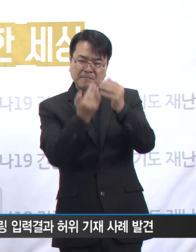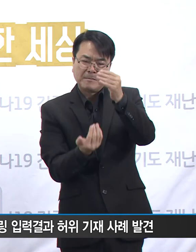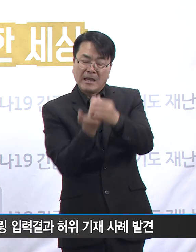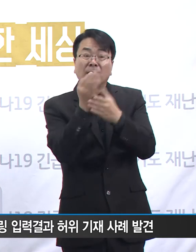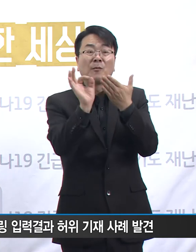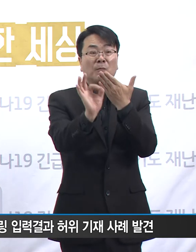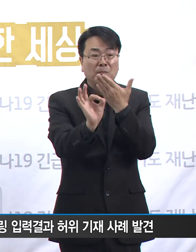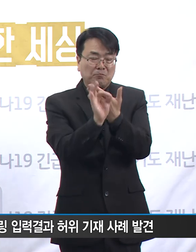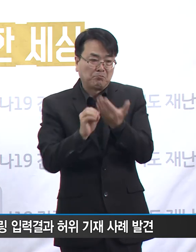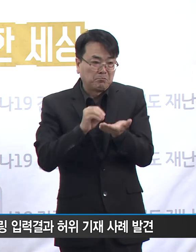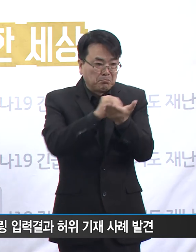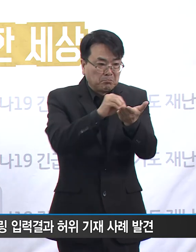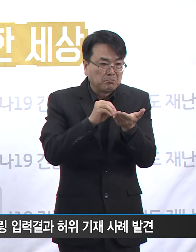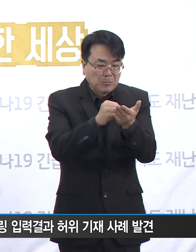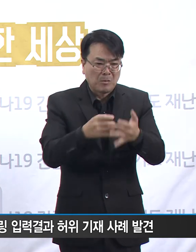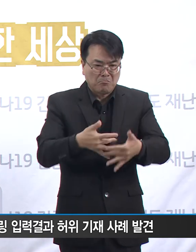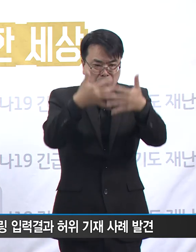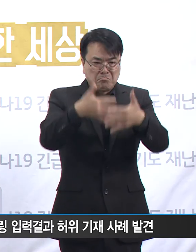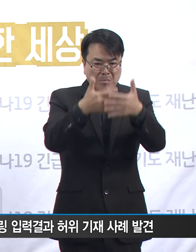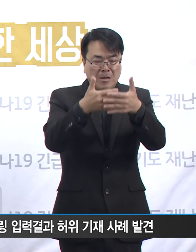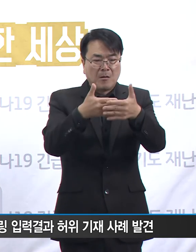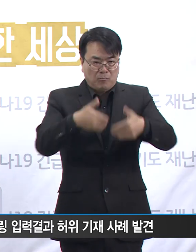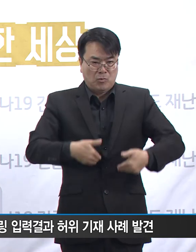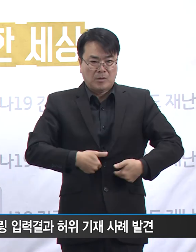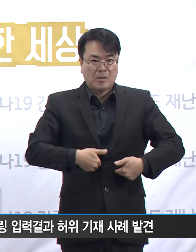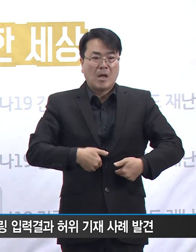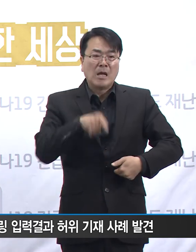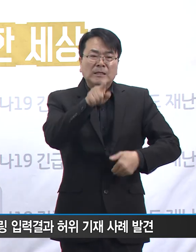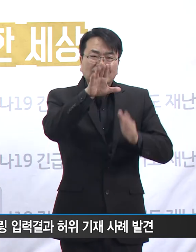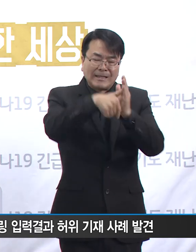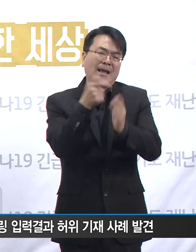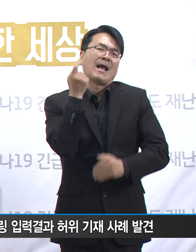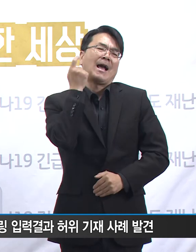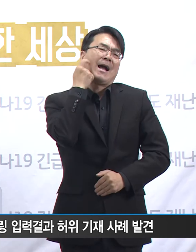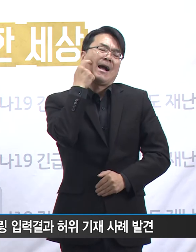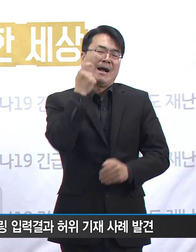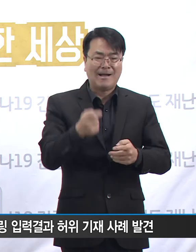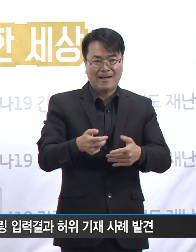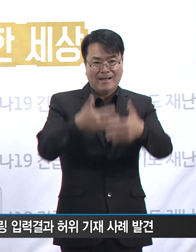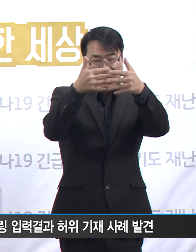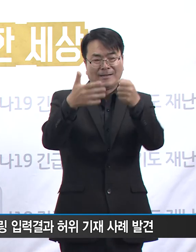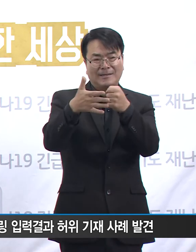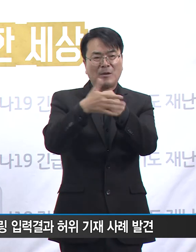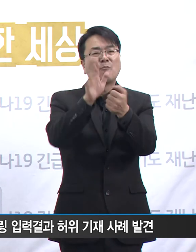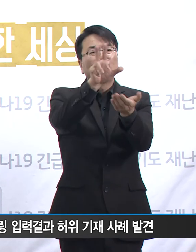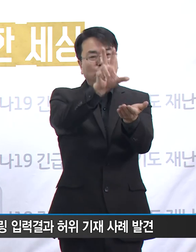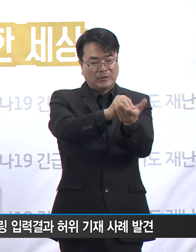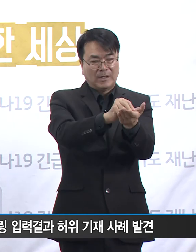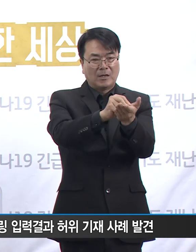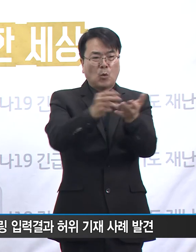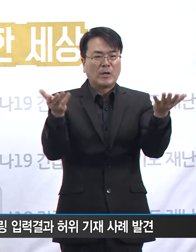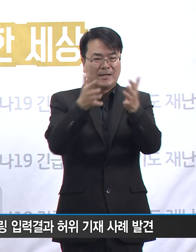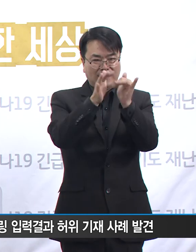결과를 허위로 입력하는 사례도 발견됩니다. 또한 종사자들의 방역수칙 미준수,